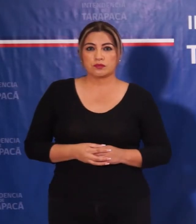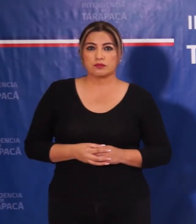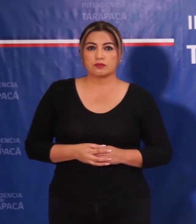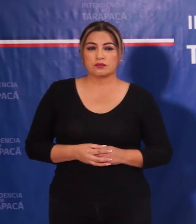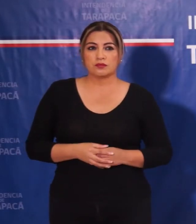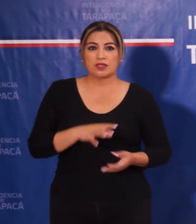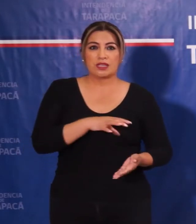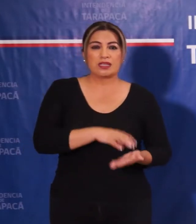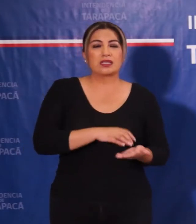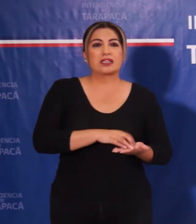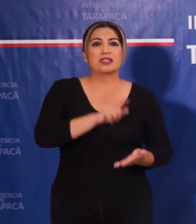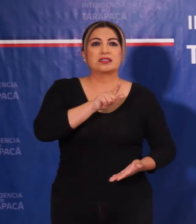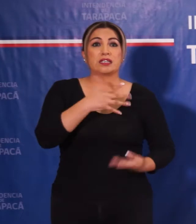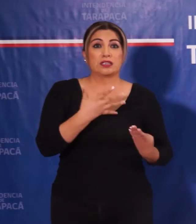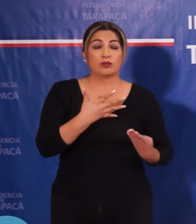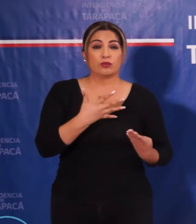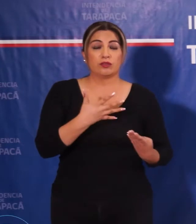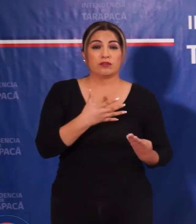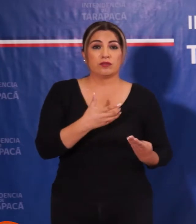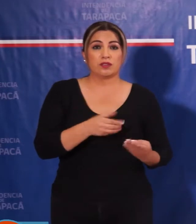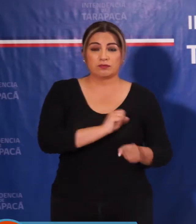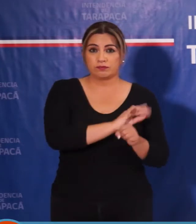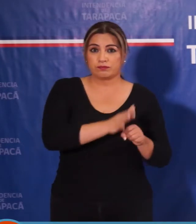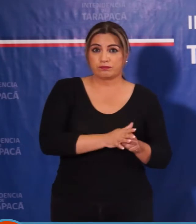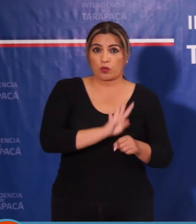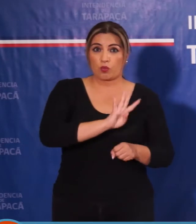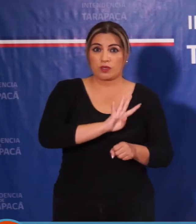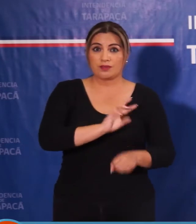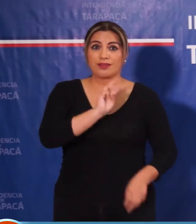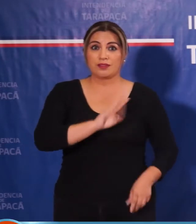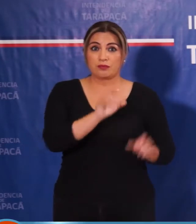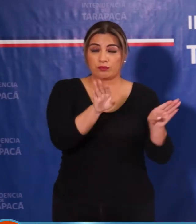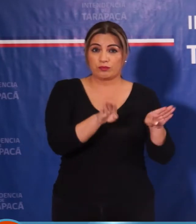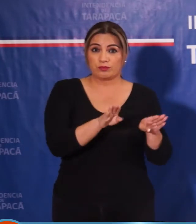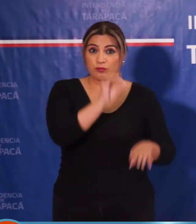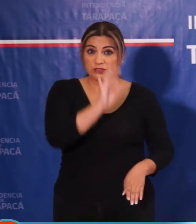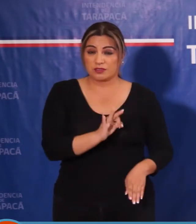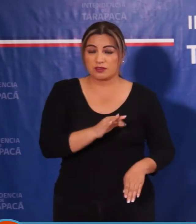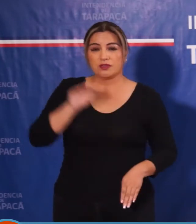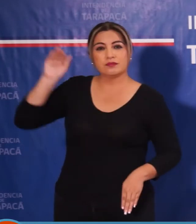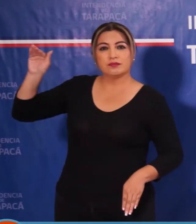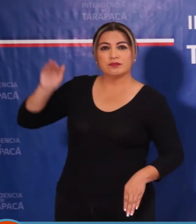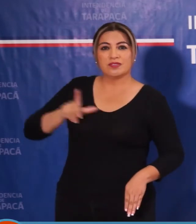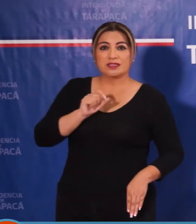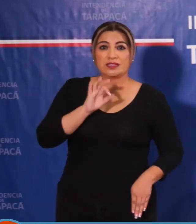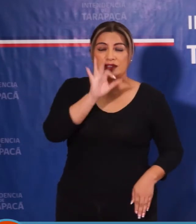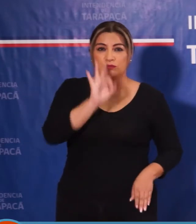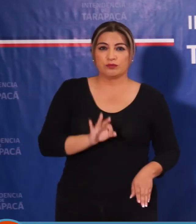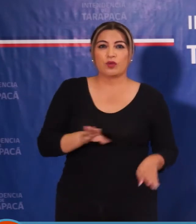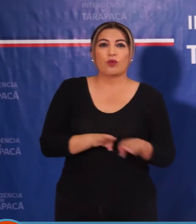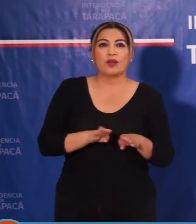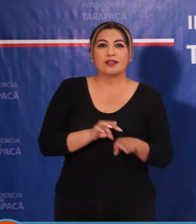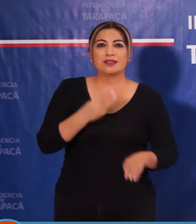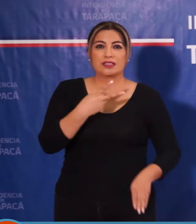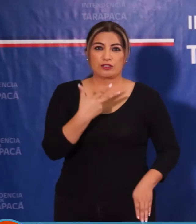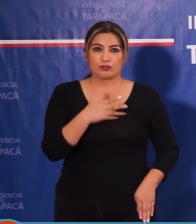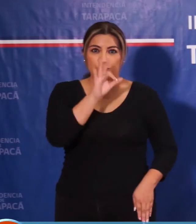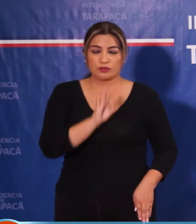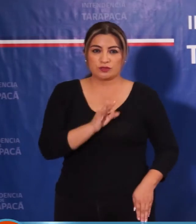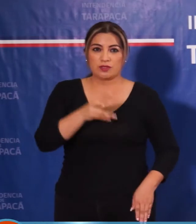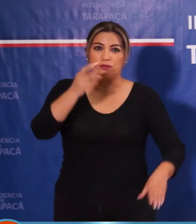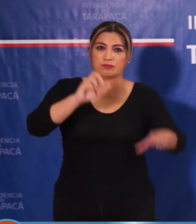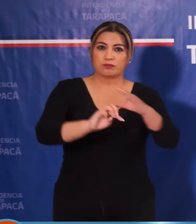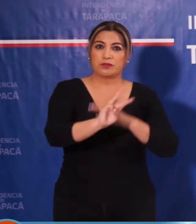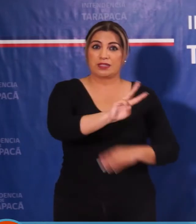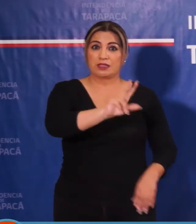Iquique son 79 casos, el 43%, alto auspicio 70 casos, 38%, pica